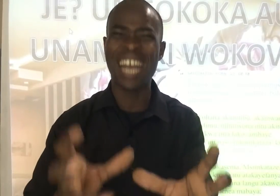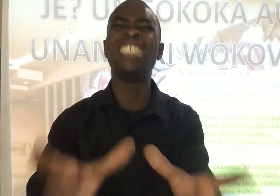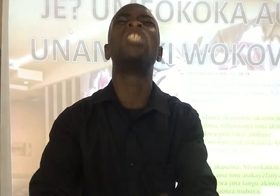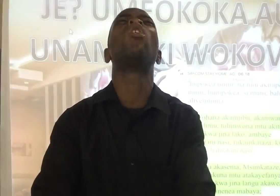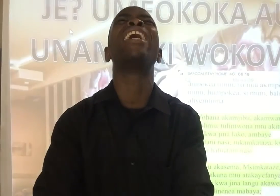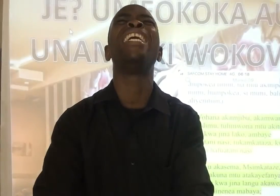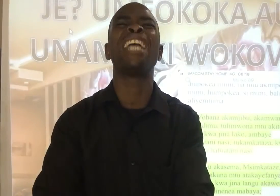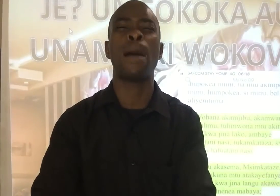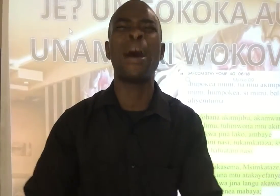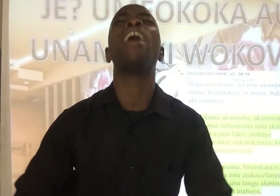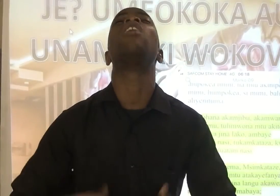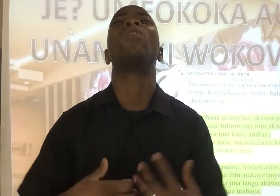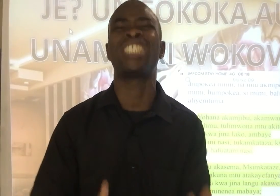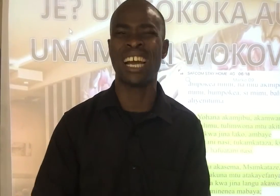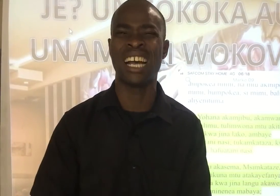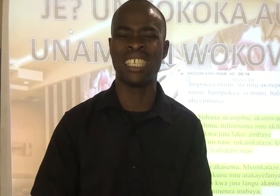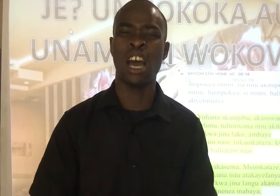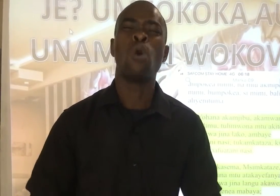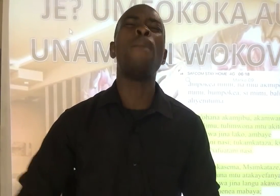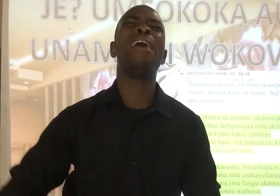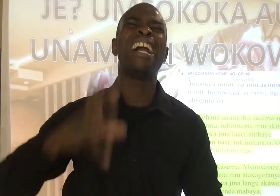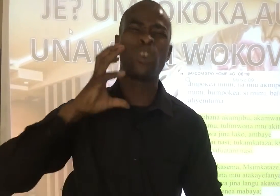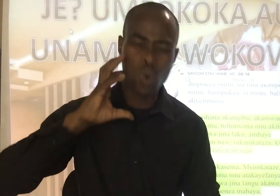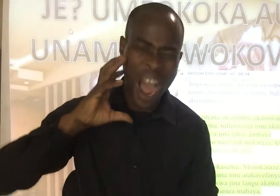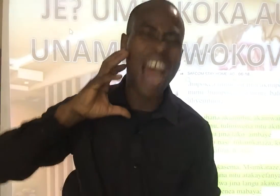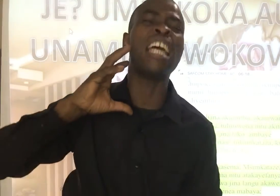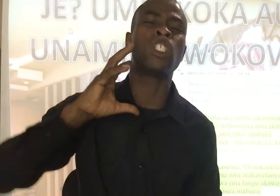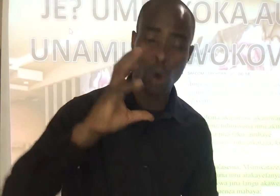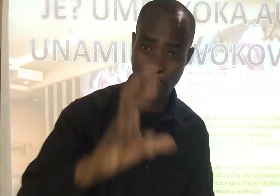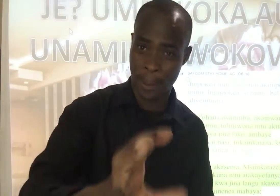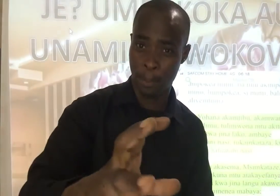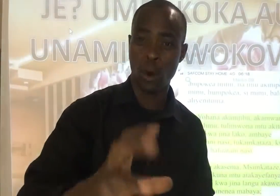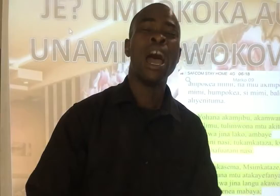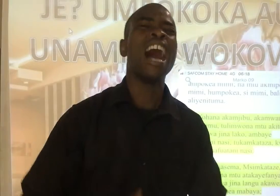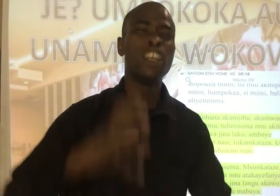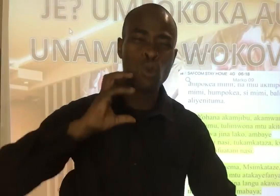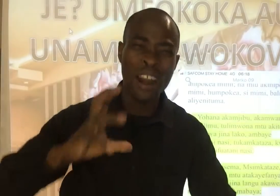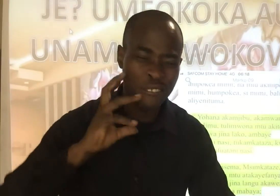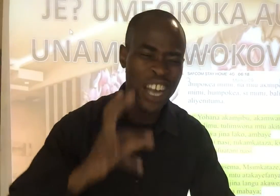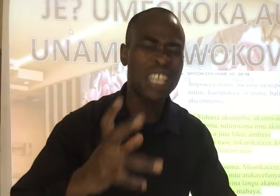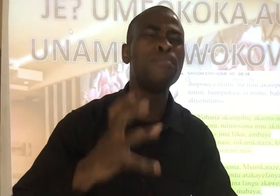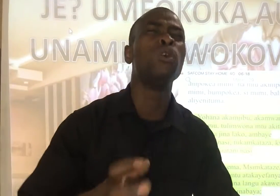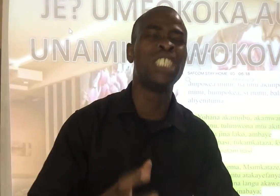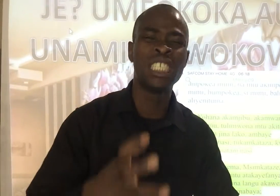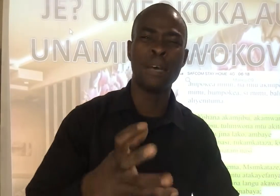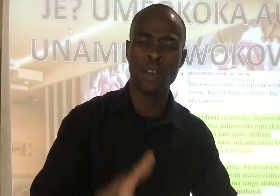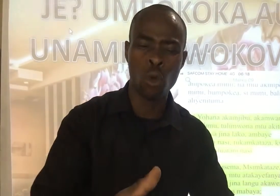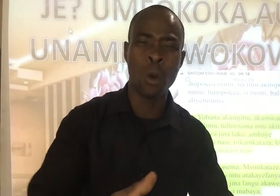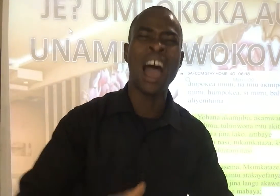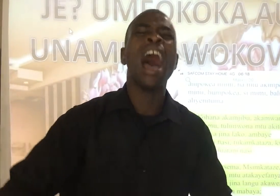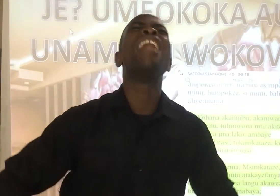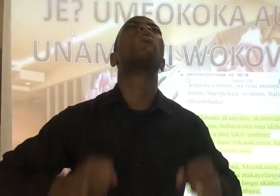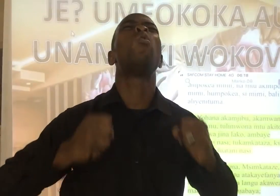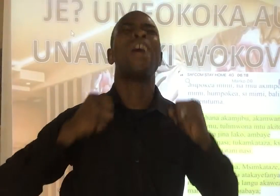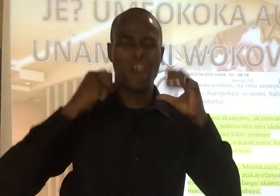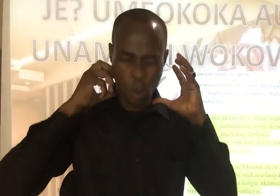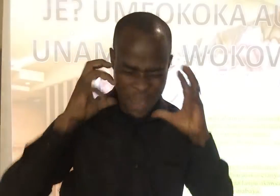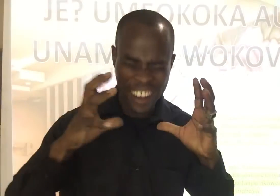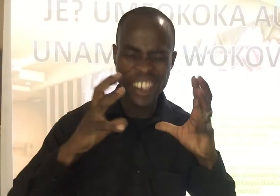akajitokeza ambaye aliwashangaza Kwamba alikuwa anatoa pepo Alikuwa anafanya miujiza mikubwa Alikuwa anahubiri